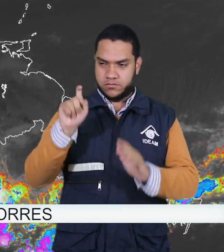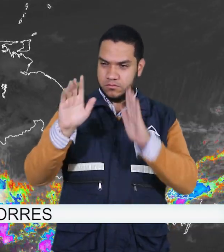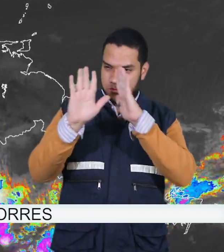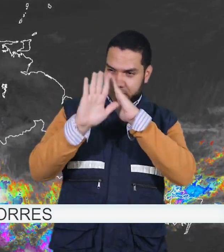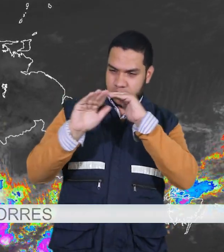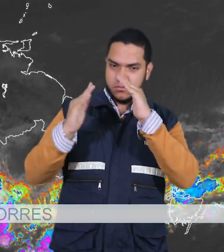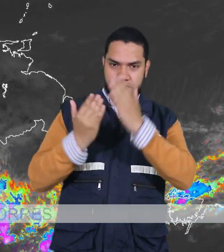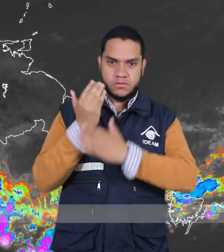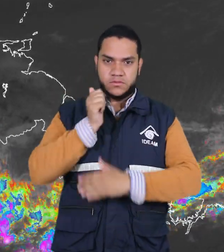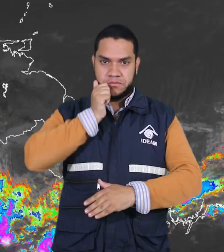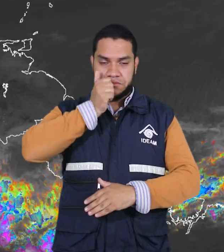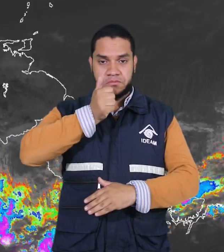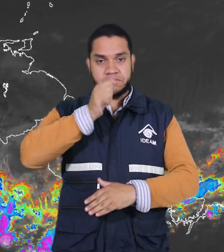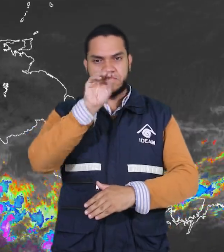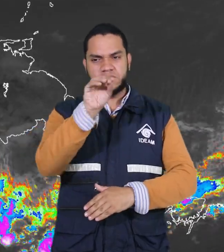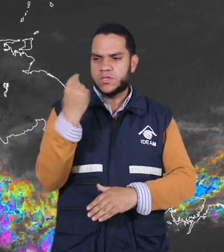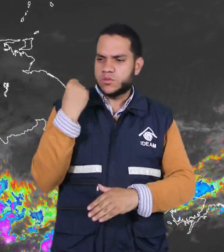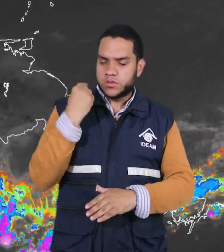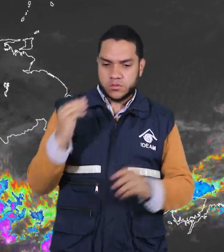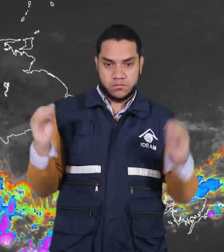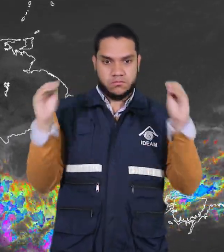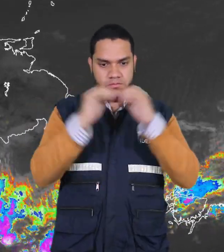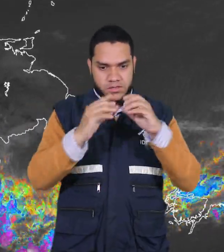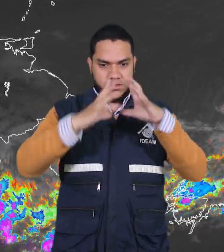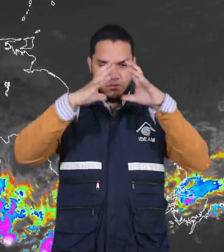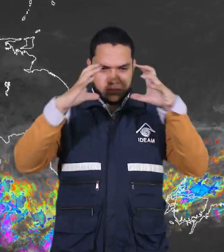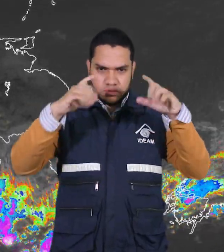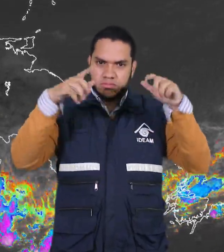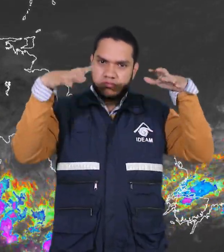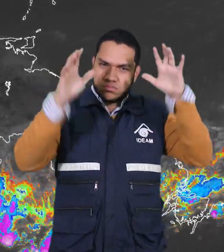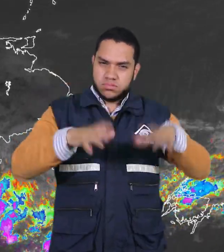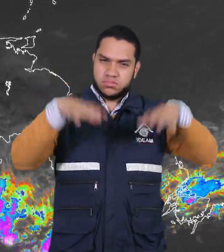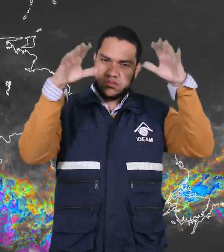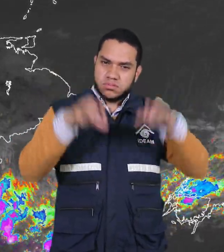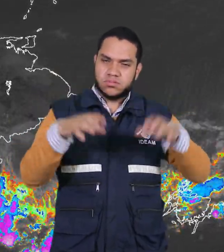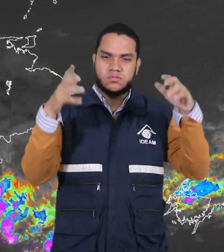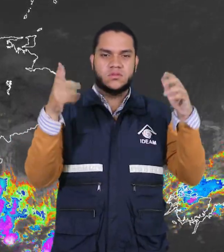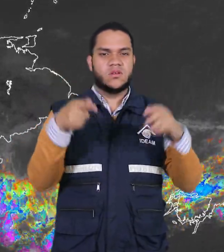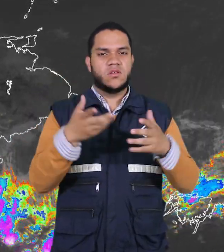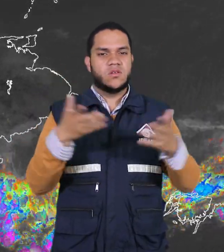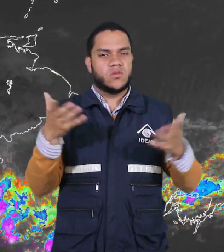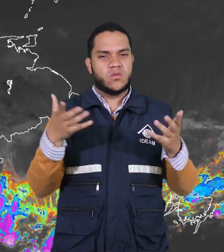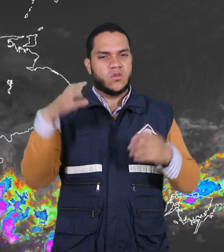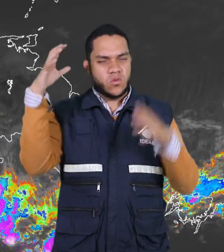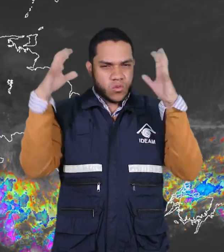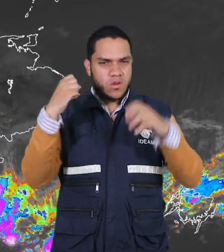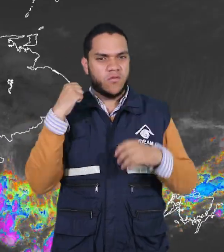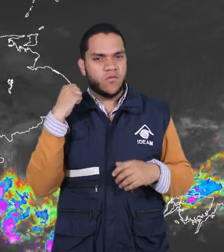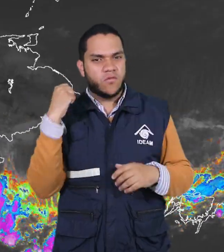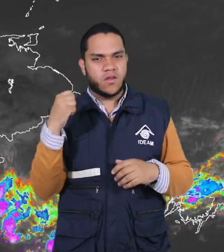madrugada de mañana. Les contamos que en las últimas horas se han incrementado las lluvias a lo largo del territorio nacional, las de mayor